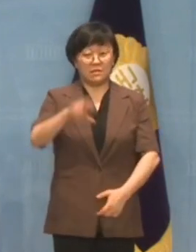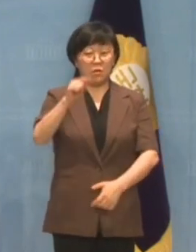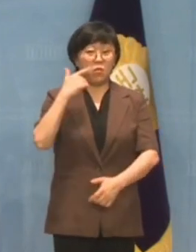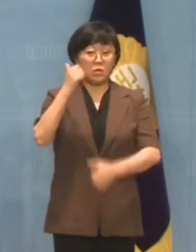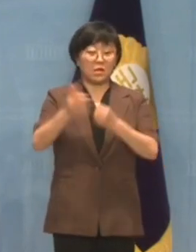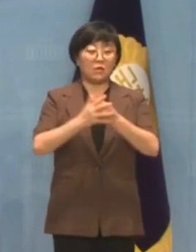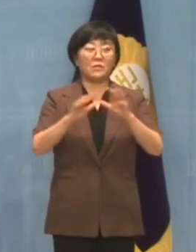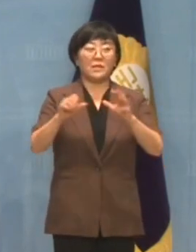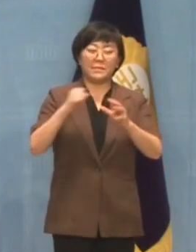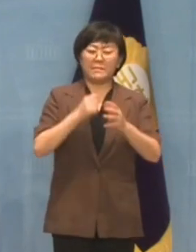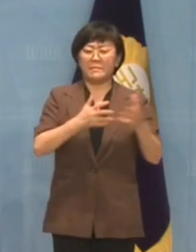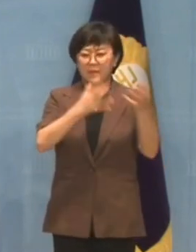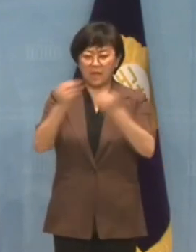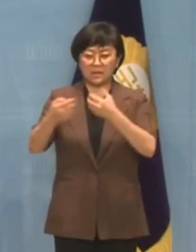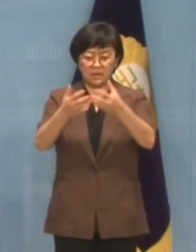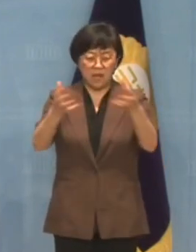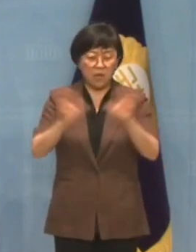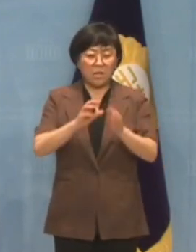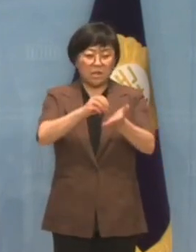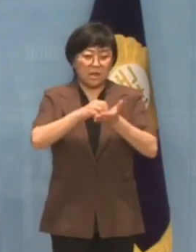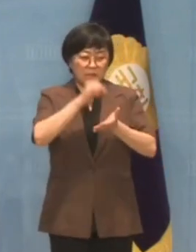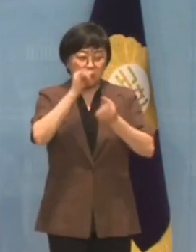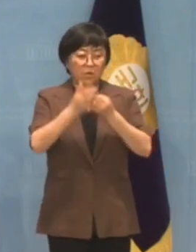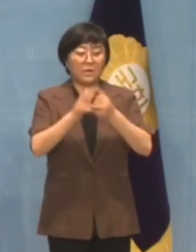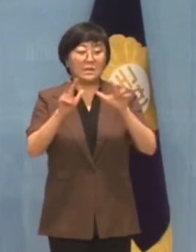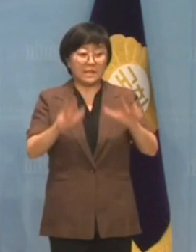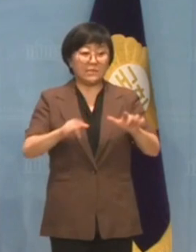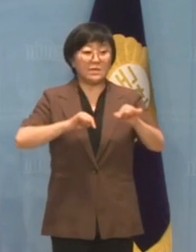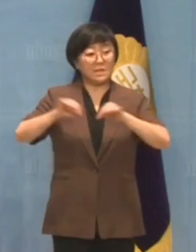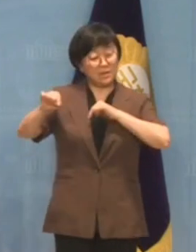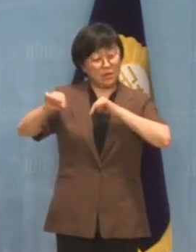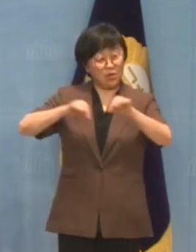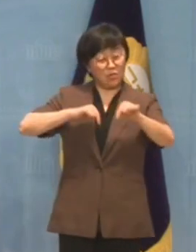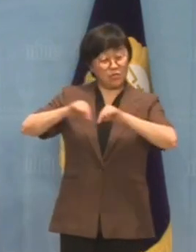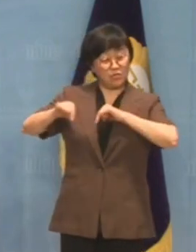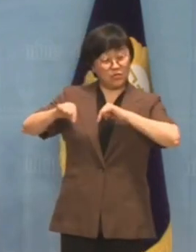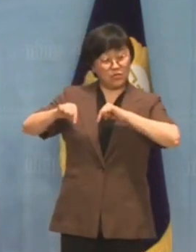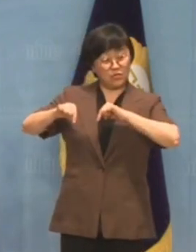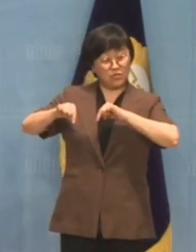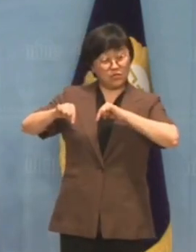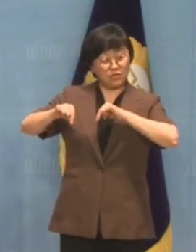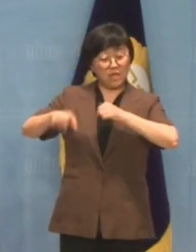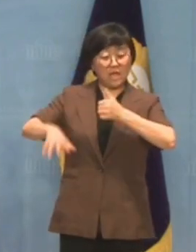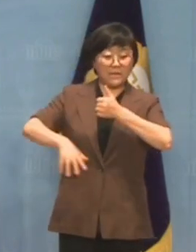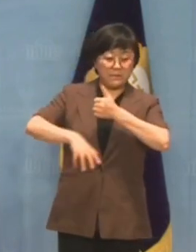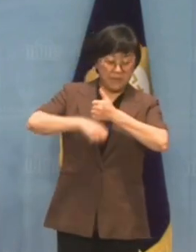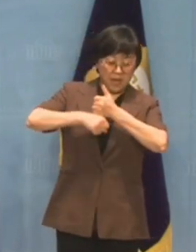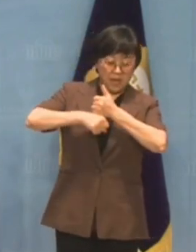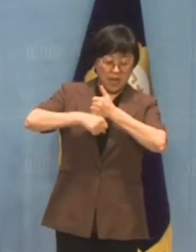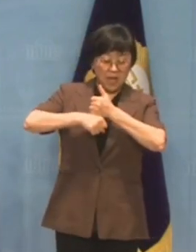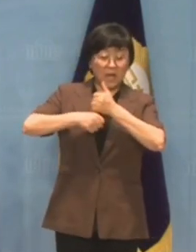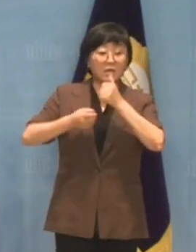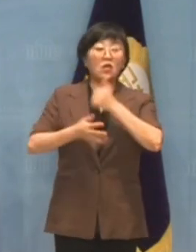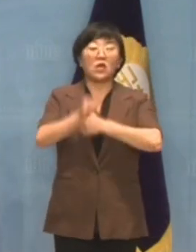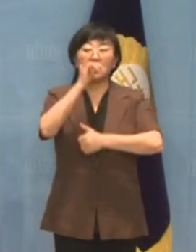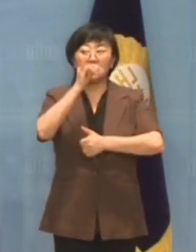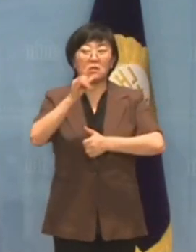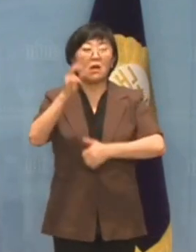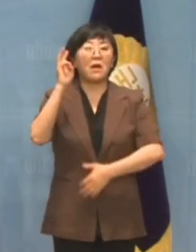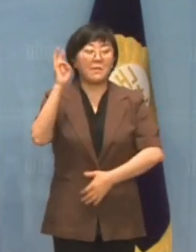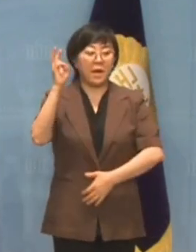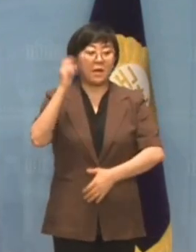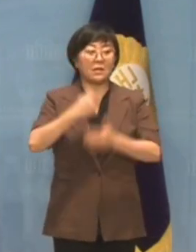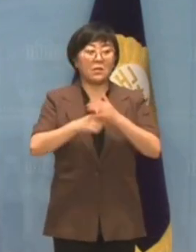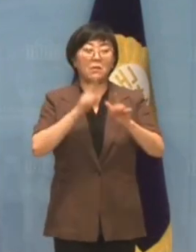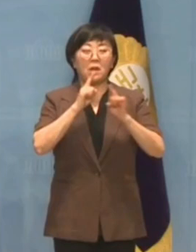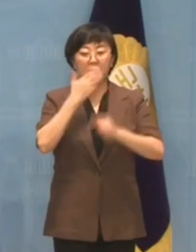목사가 국민의힘에 많은 당원을 가입시키고 지금 지도부의 당선에 상당한 영향을 행사하지 않고는 저런 말이